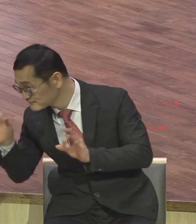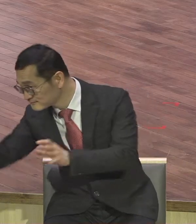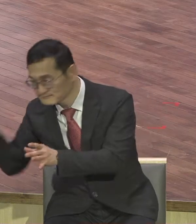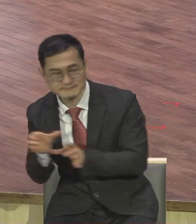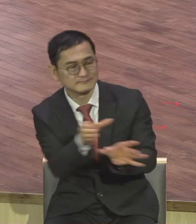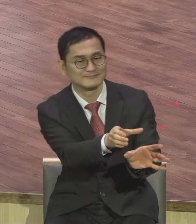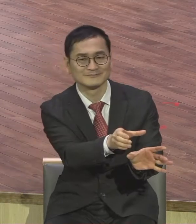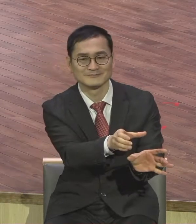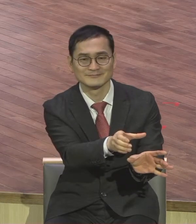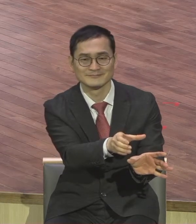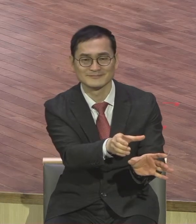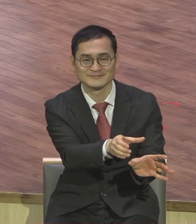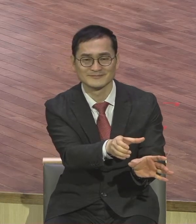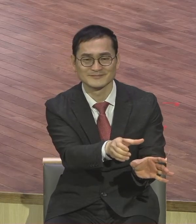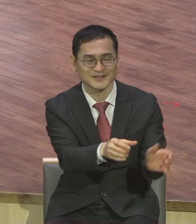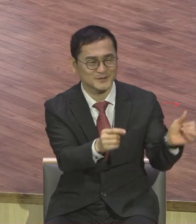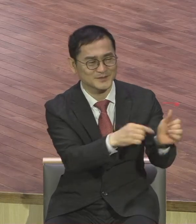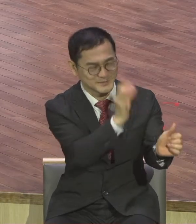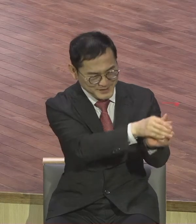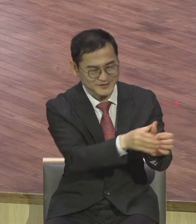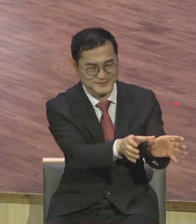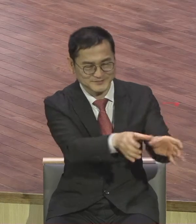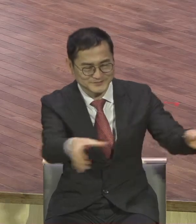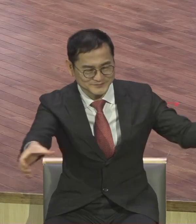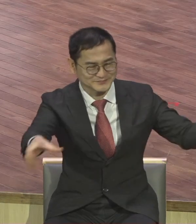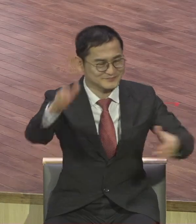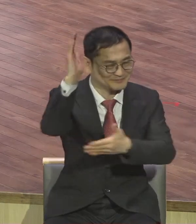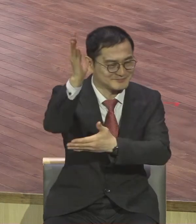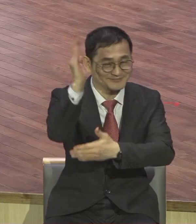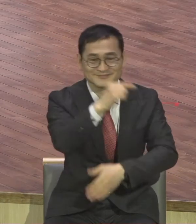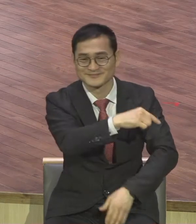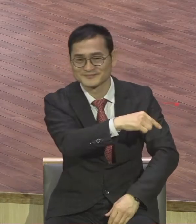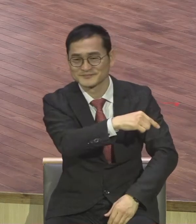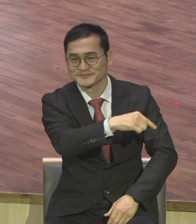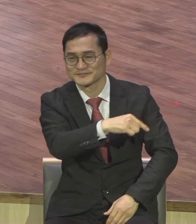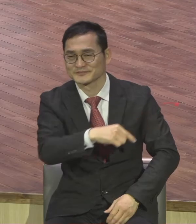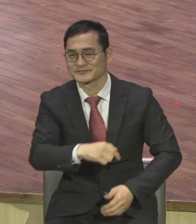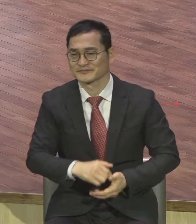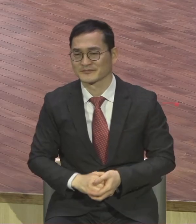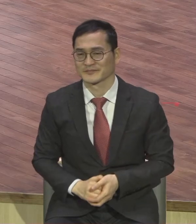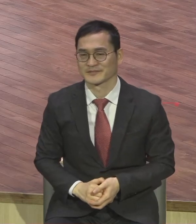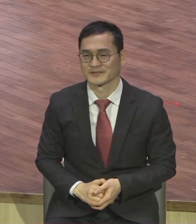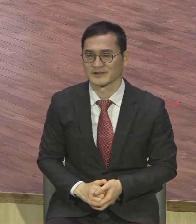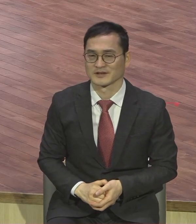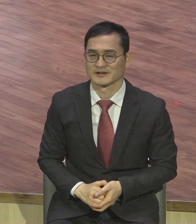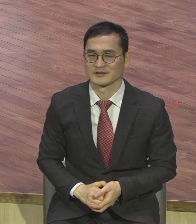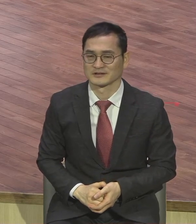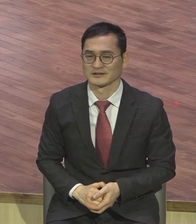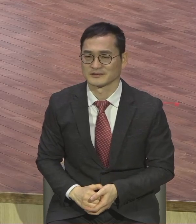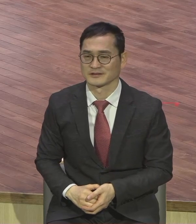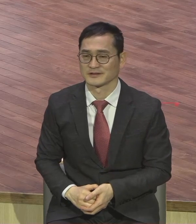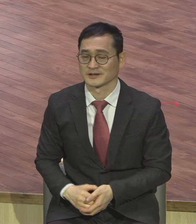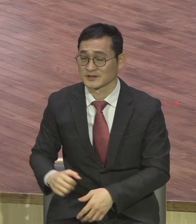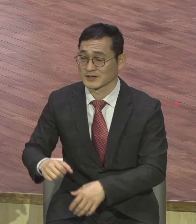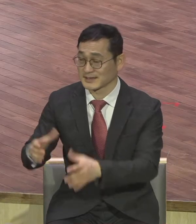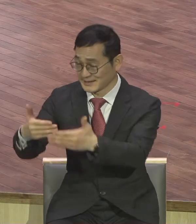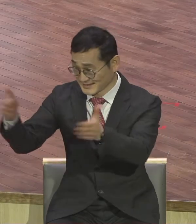말씀을 가지고 딱딱 그렇게 내줄 정도로 그렇게 지식이 대단했어요 그러니까